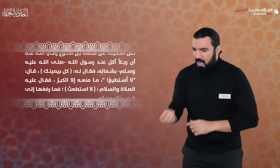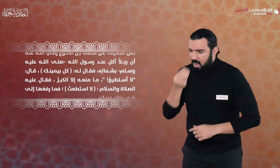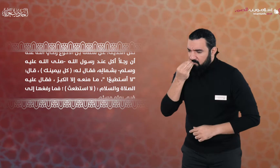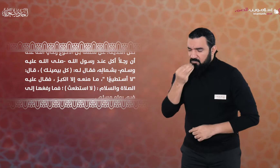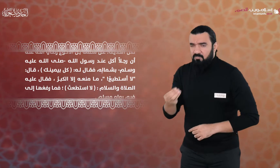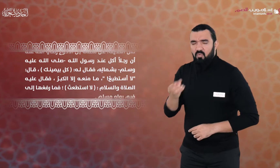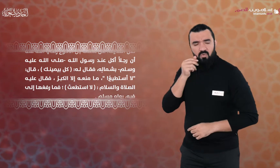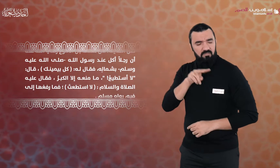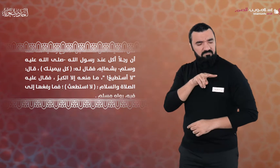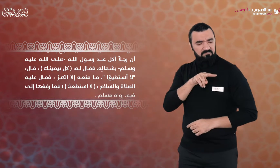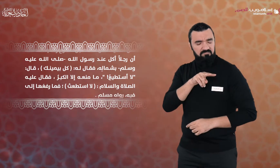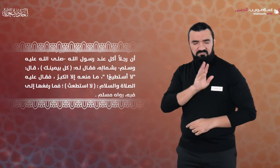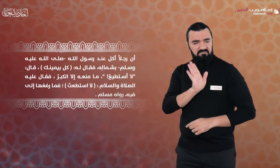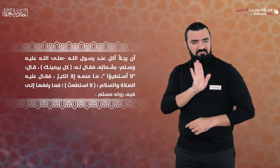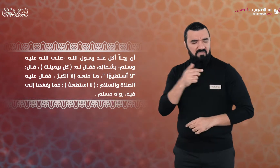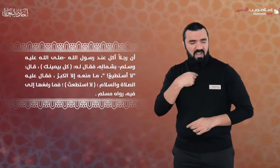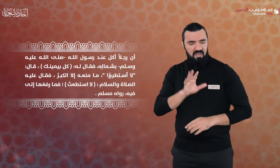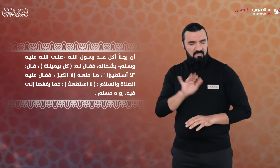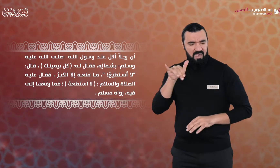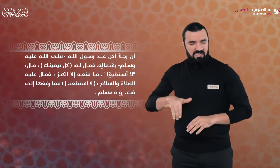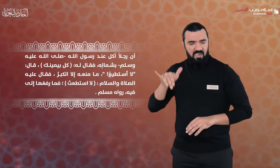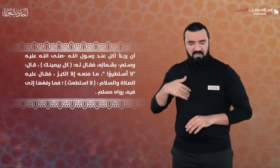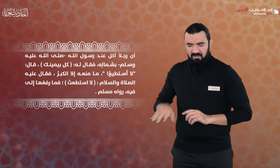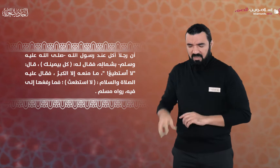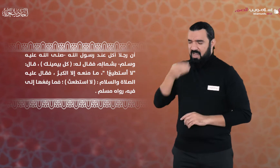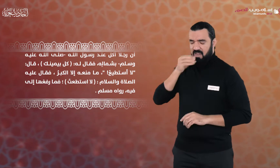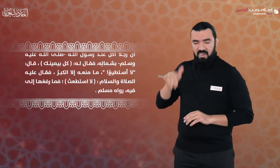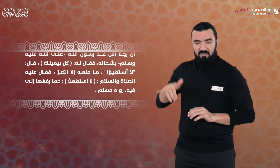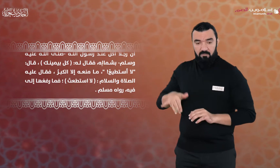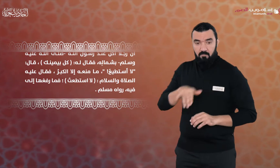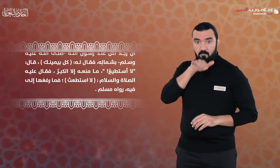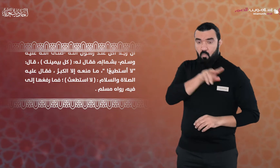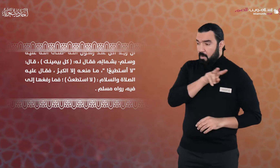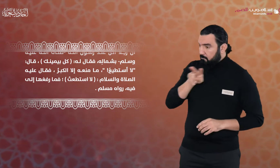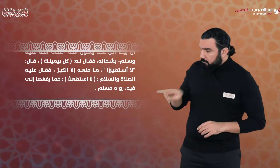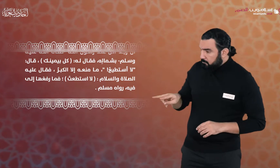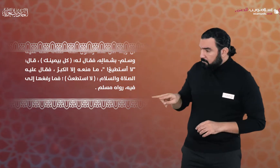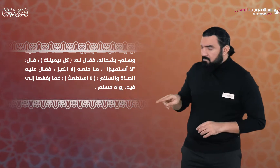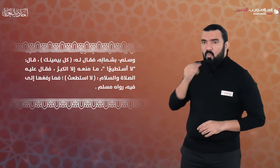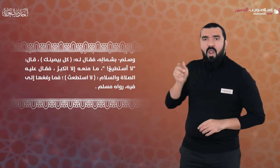لا أستطيع ما منعه إلا الكبر